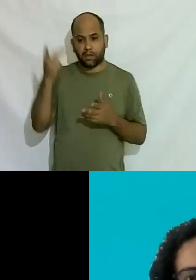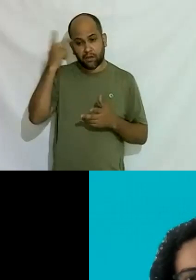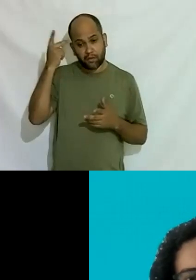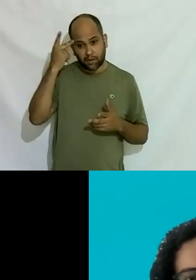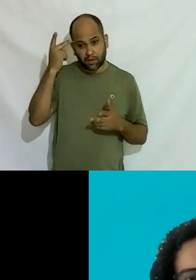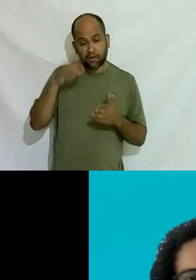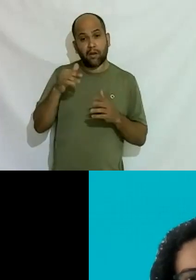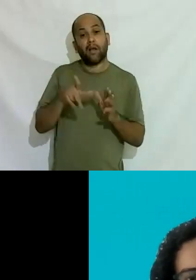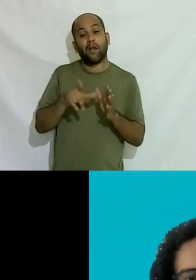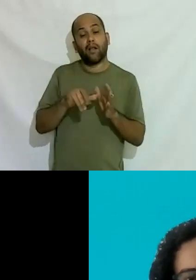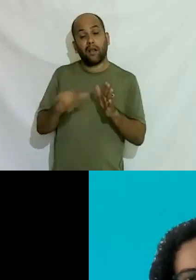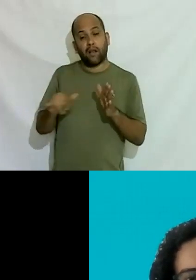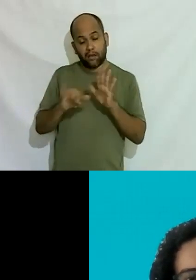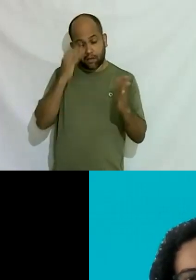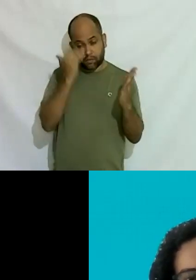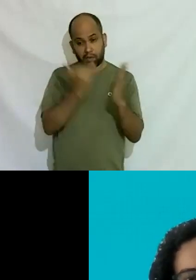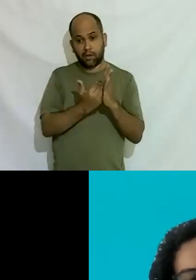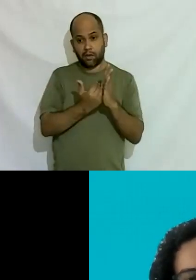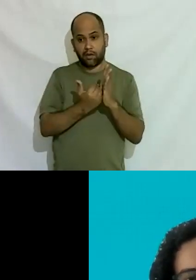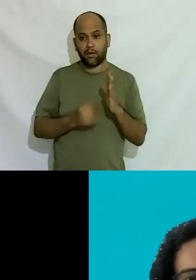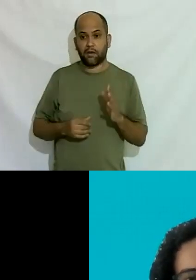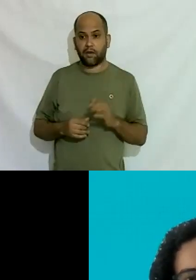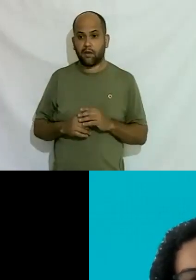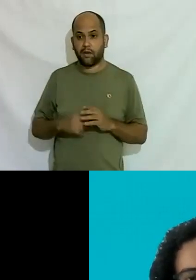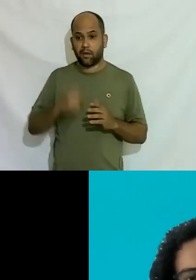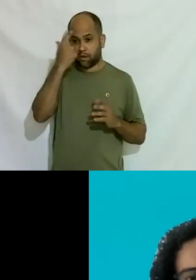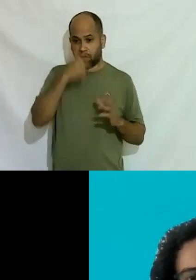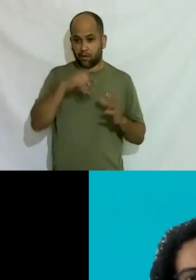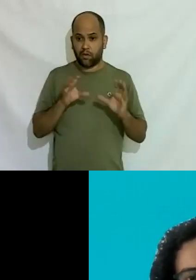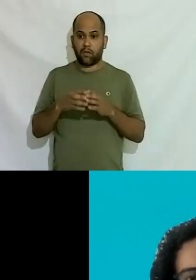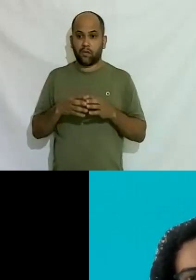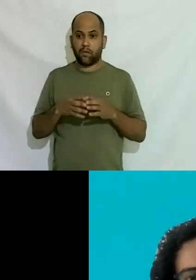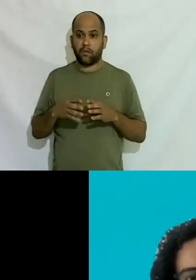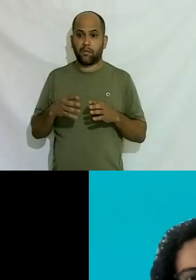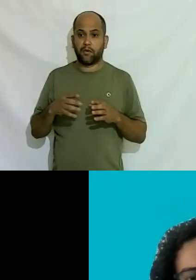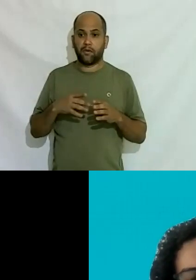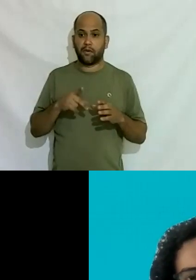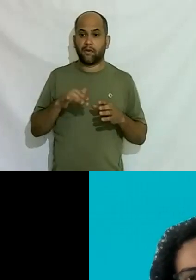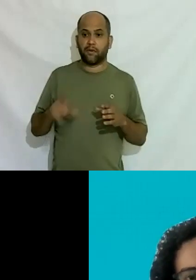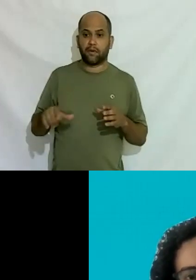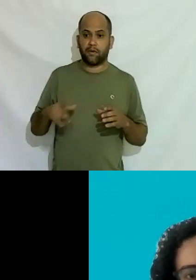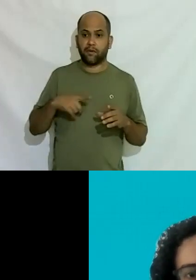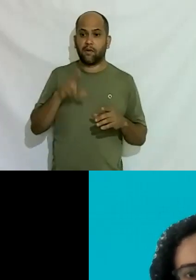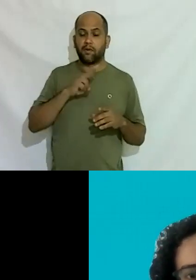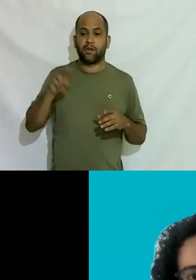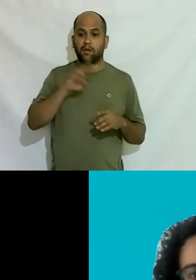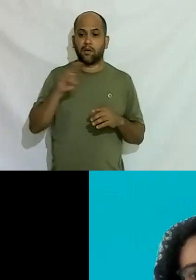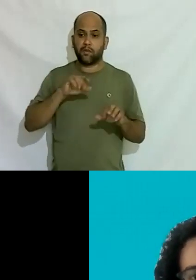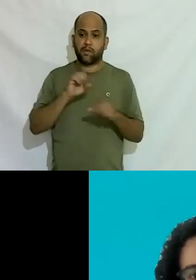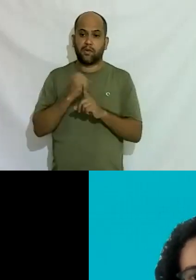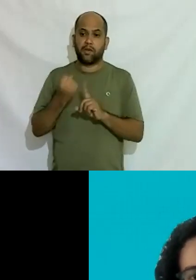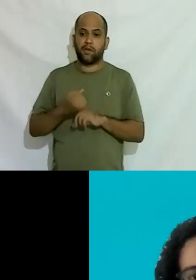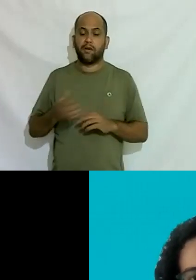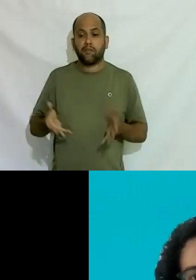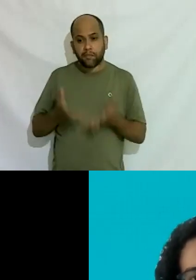seguidas são observadas com muito rigor eu sou da comissão se alguém discriminar uma pessoa não deixar usar o nome social a gente vai para cima já fiz